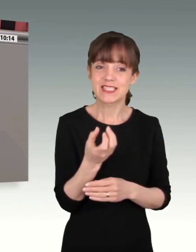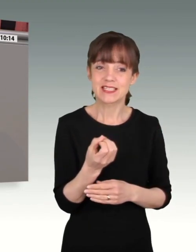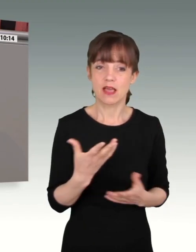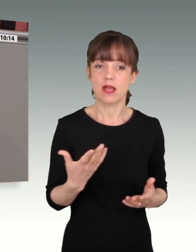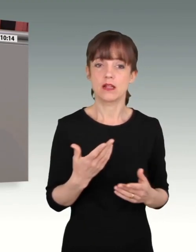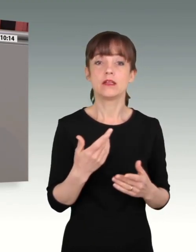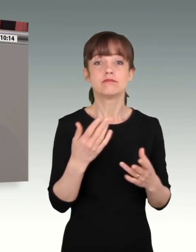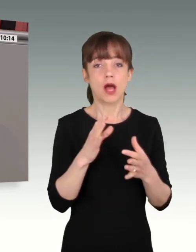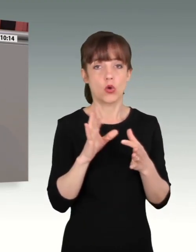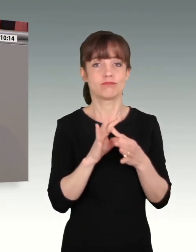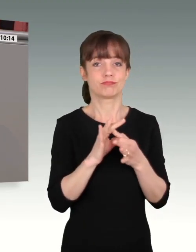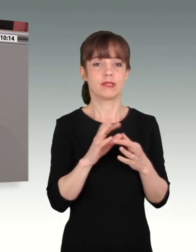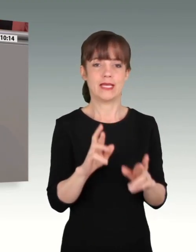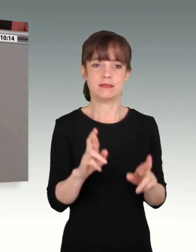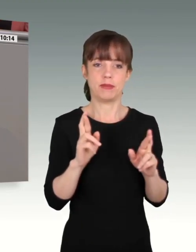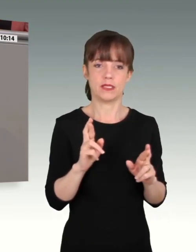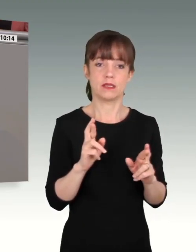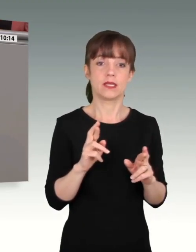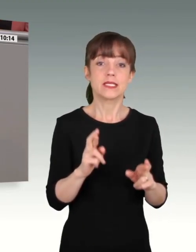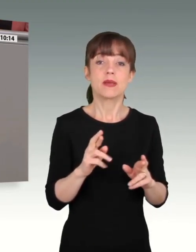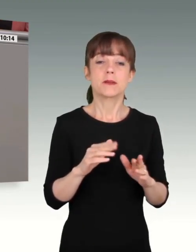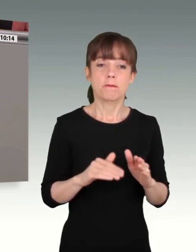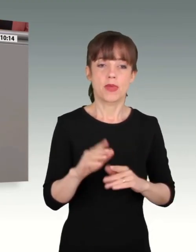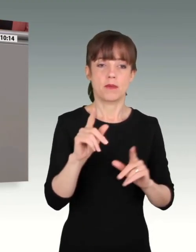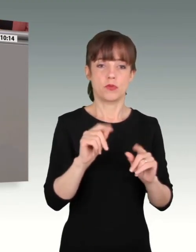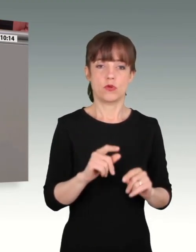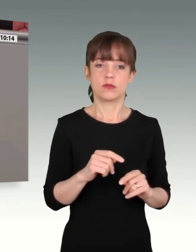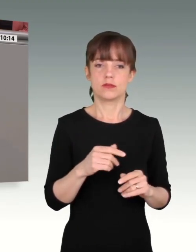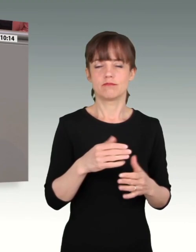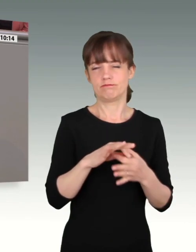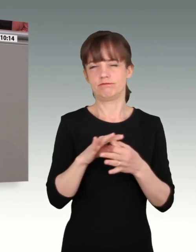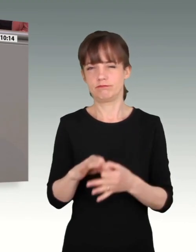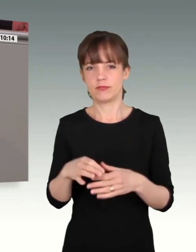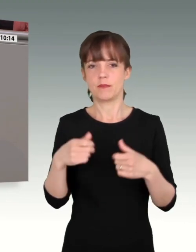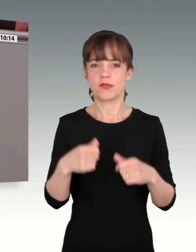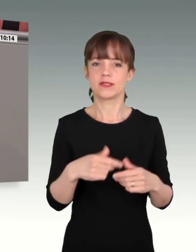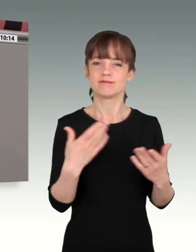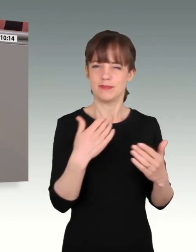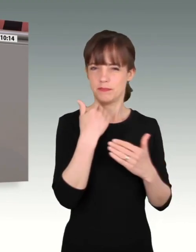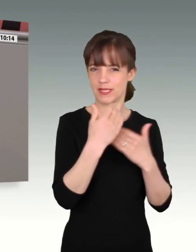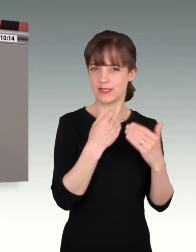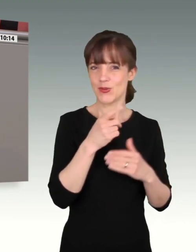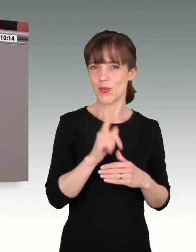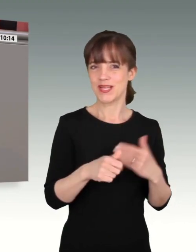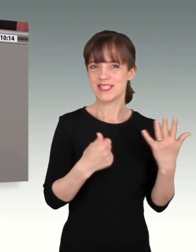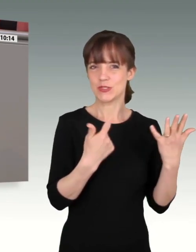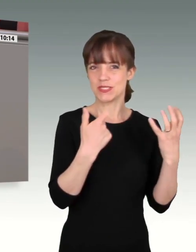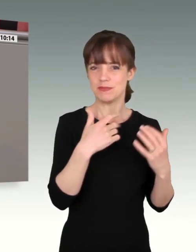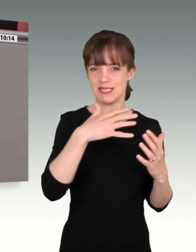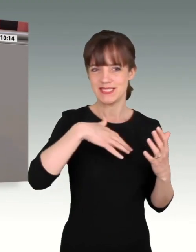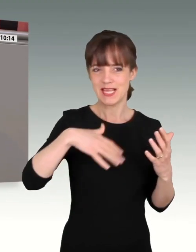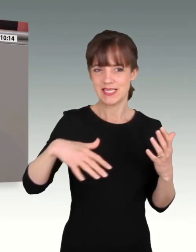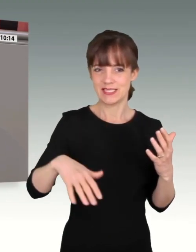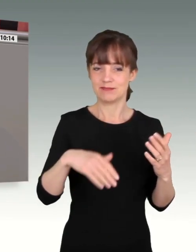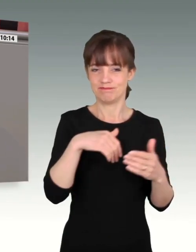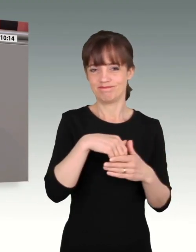Und da bleiben wir weiter in der Pflicht. Ihr Bericht 176 Seiten sind Hausaufgaben für das BMVG, aber auch für dieses Haus.